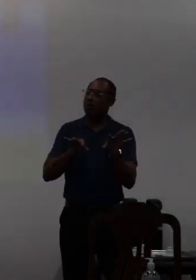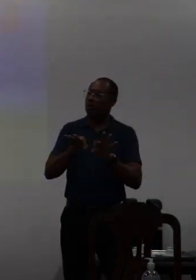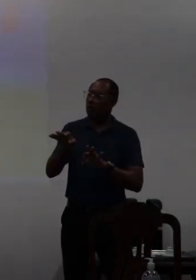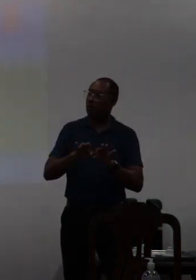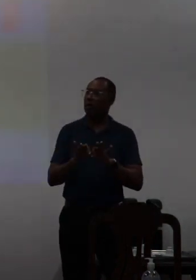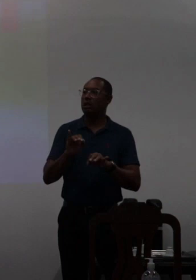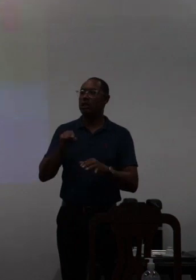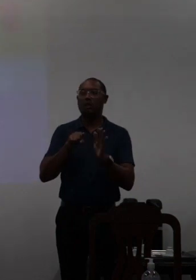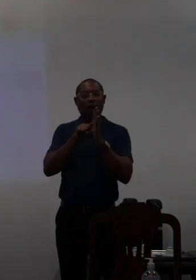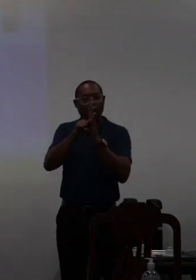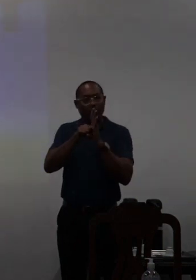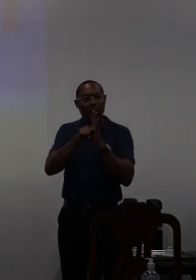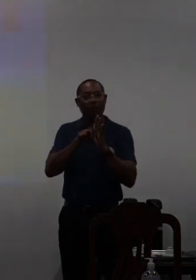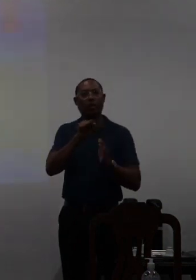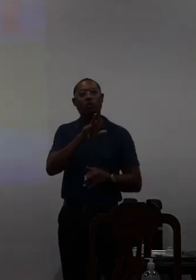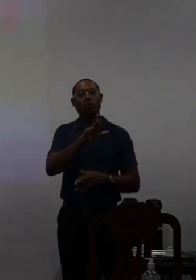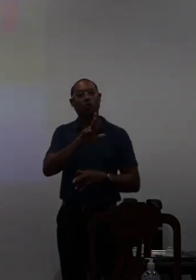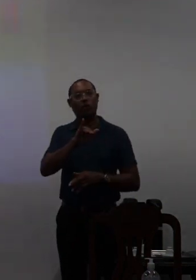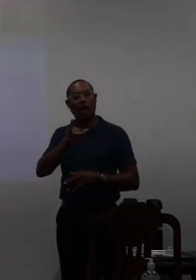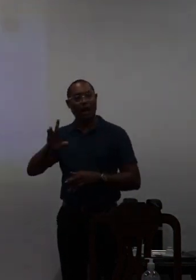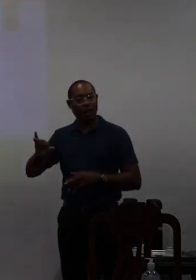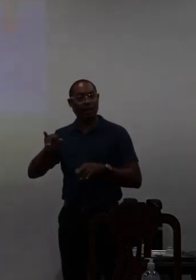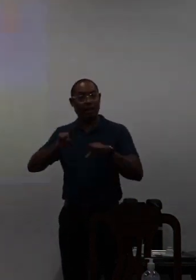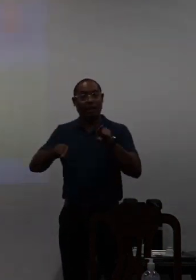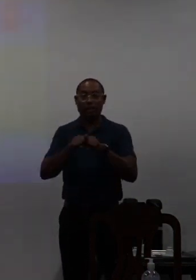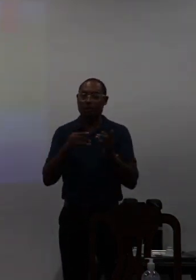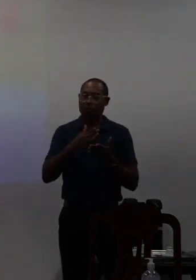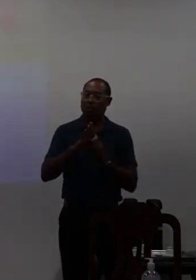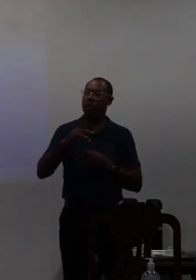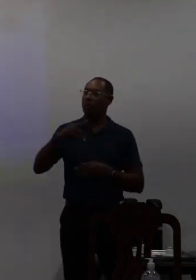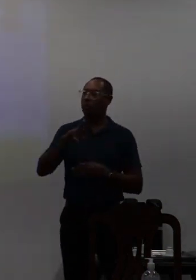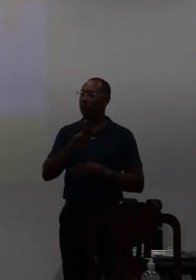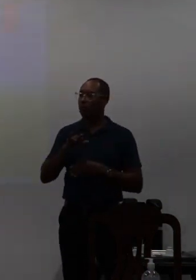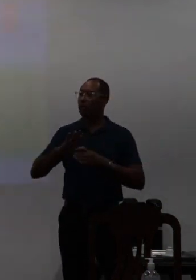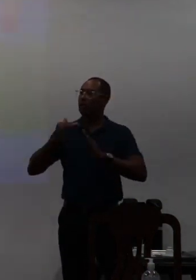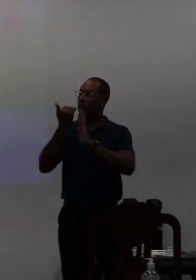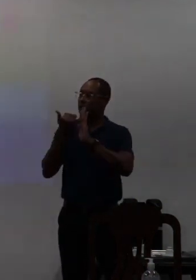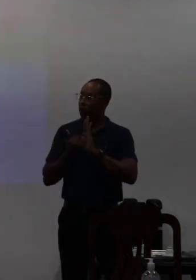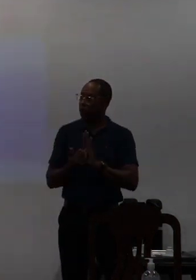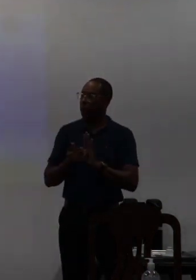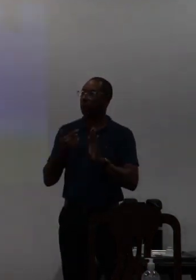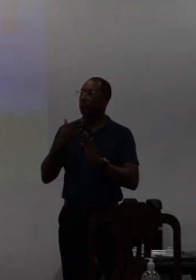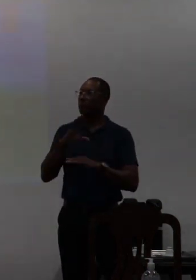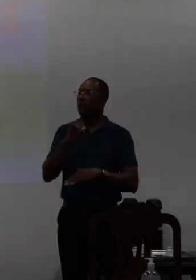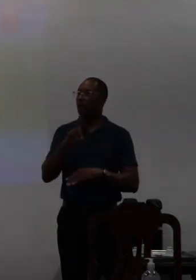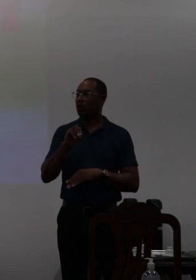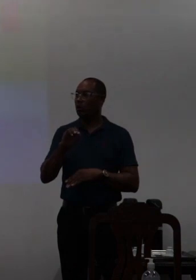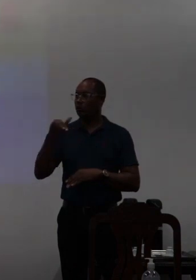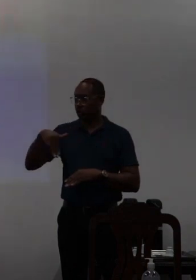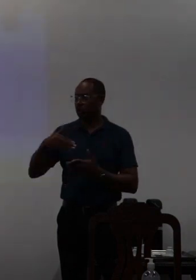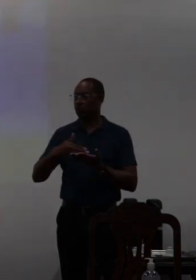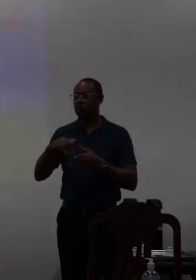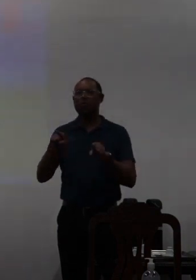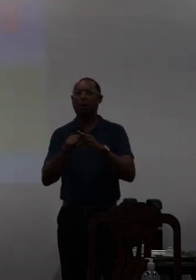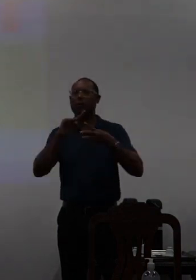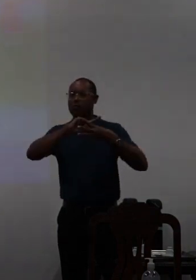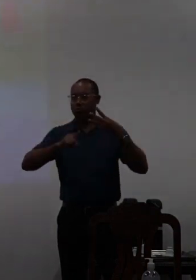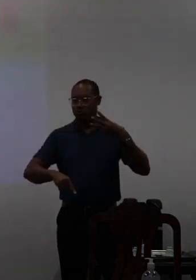técnica institucional a SURAE e a proletoria de planejamento através da PODIN está certo